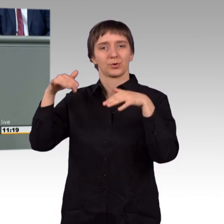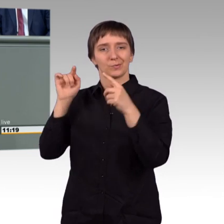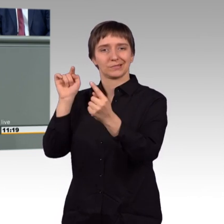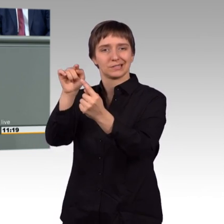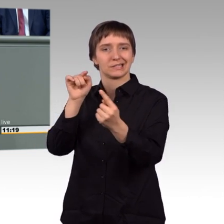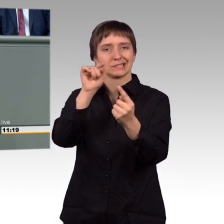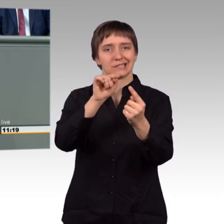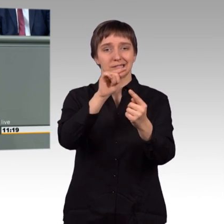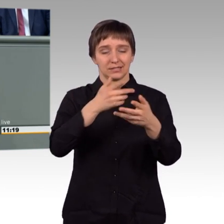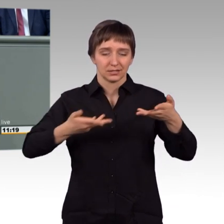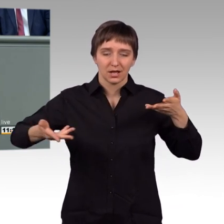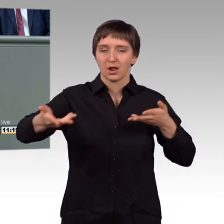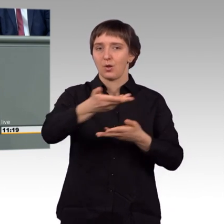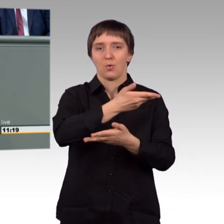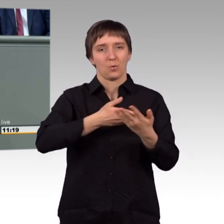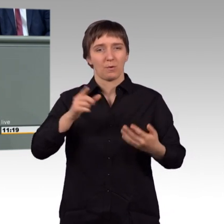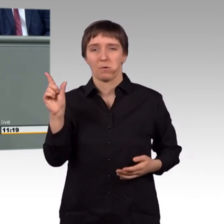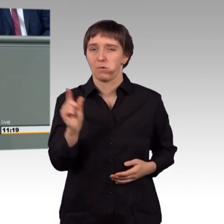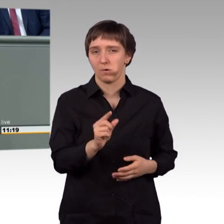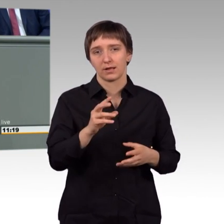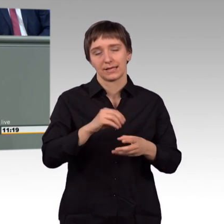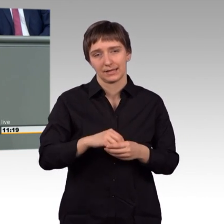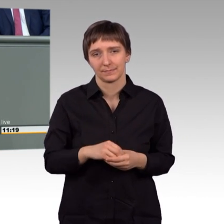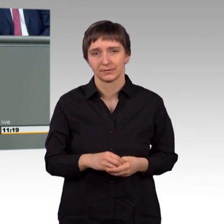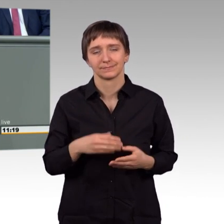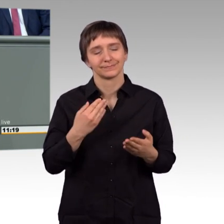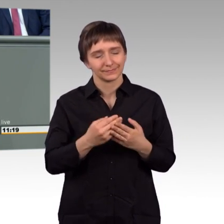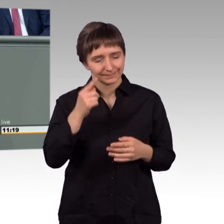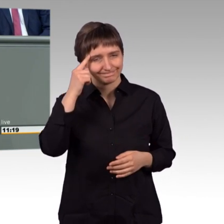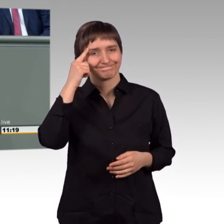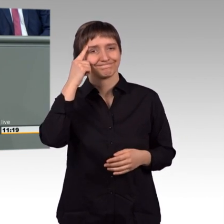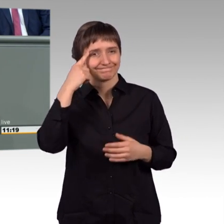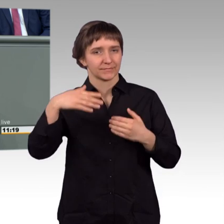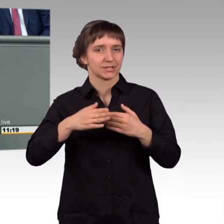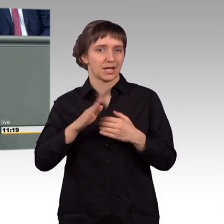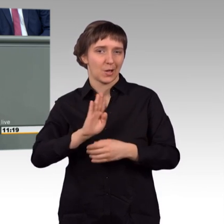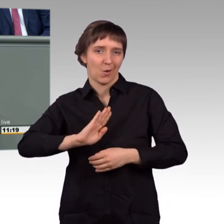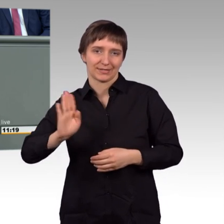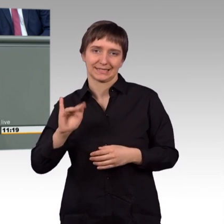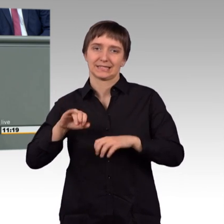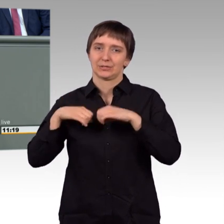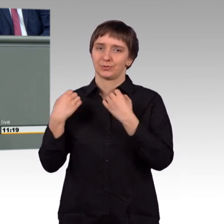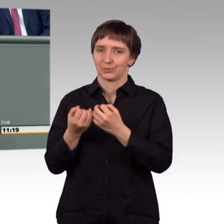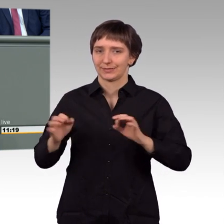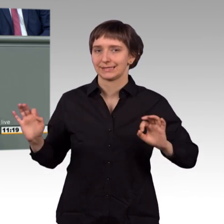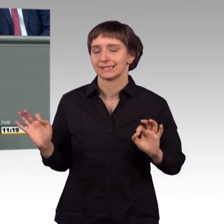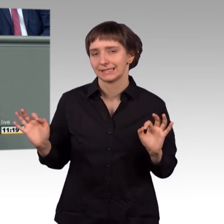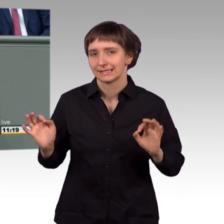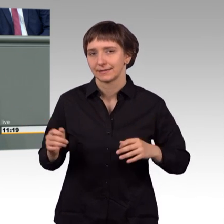gekommen und er hat uns auch daran erinnert, wie fragil die Lage im Nahen Osten ist. Und natürlich,